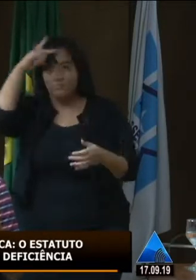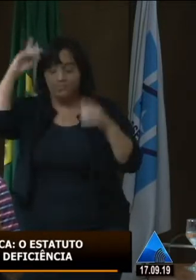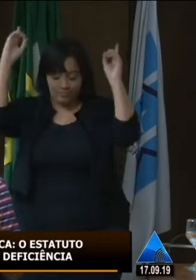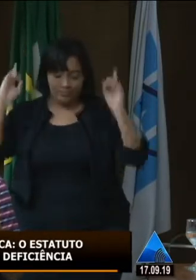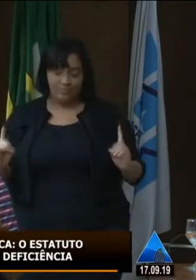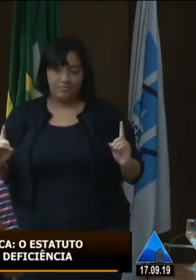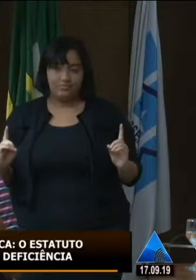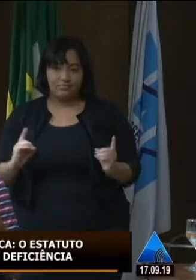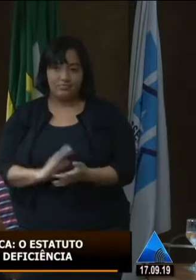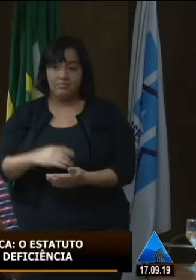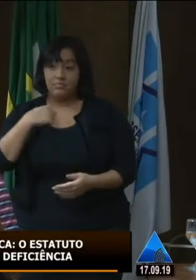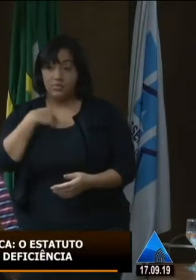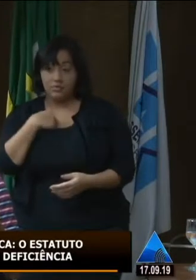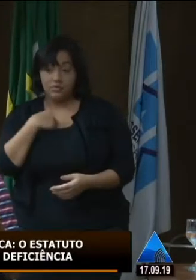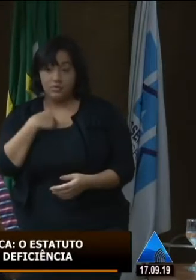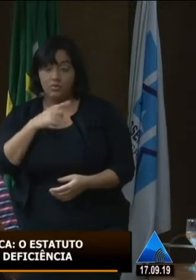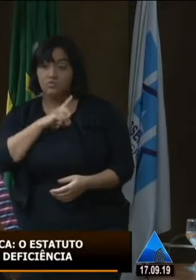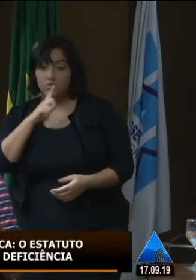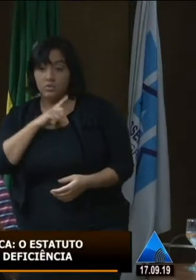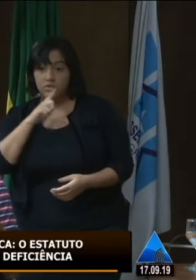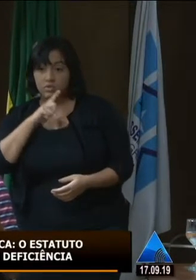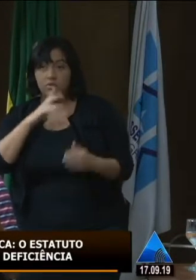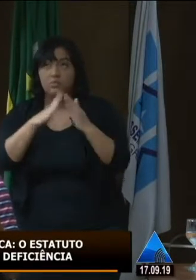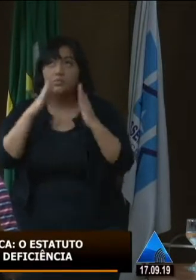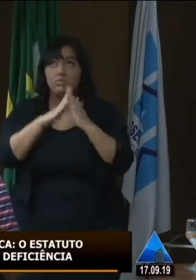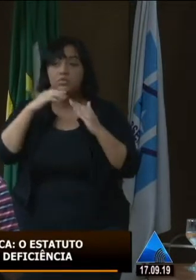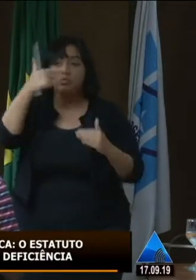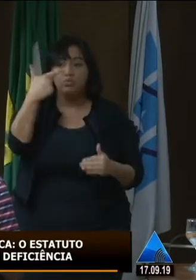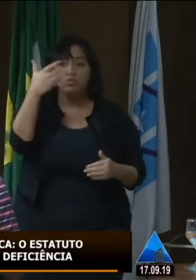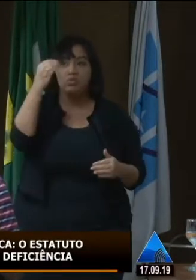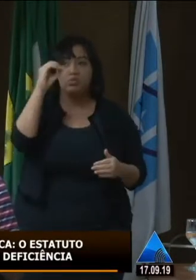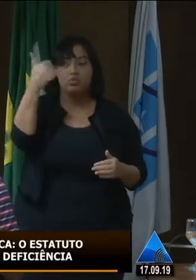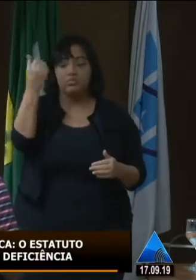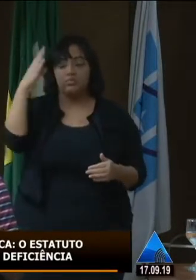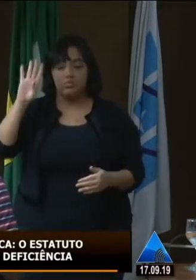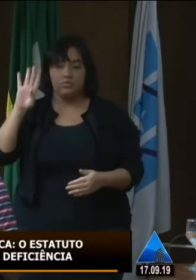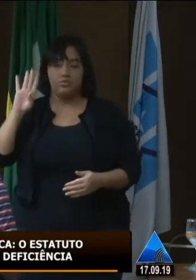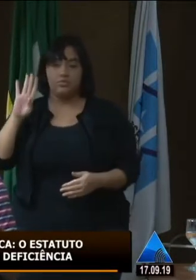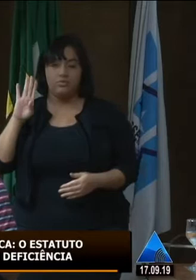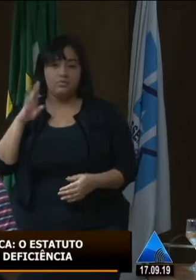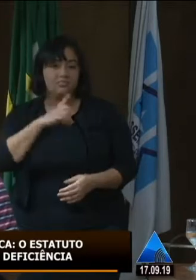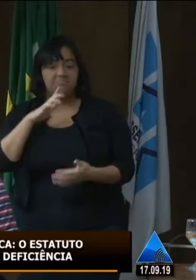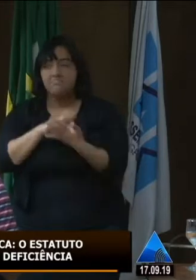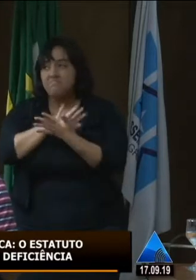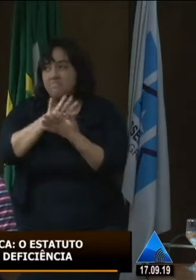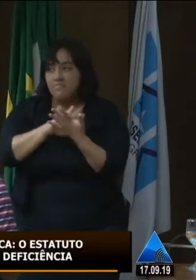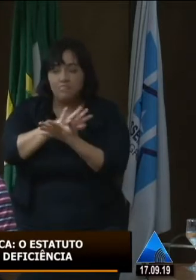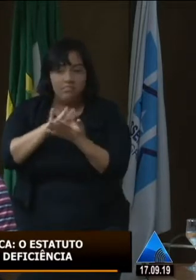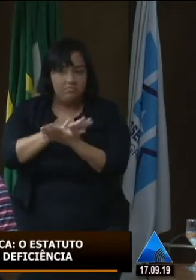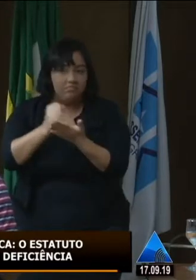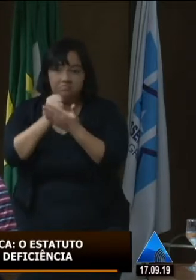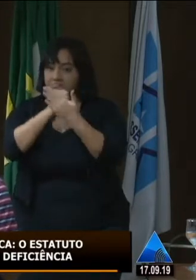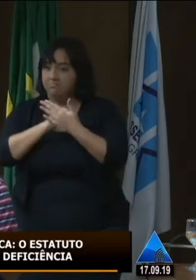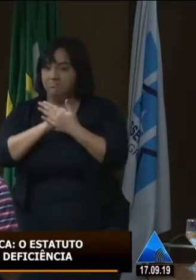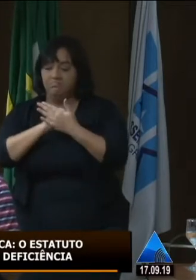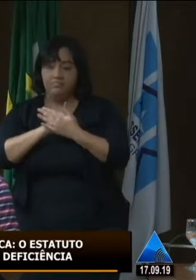deficiência. Eu mesmo tenho um pedido lá desde 2014 e que ainda não foi atendido. E essa é a realidade